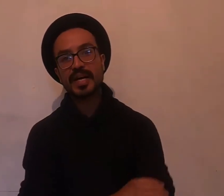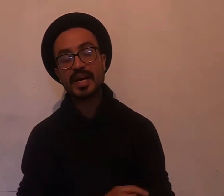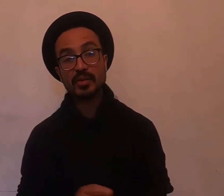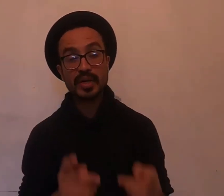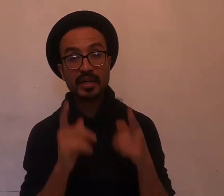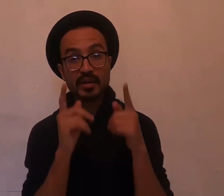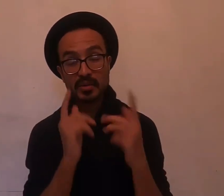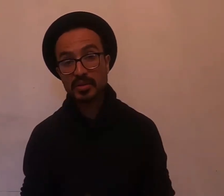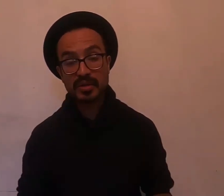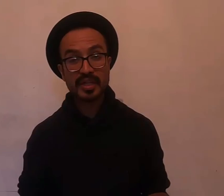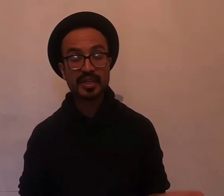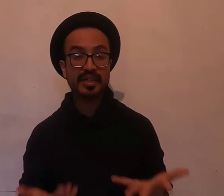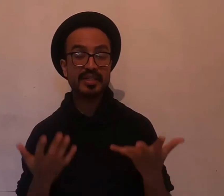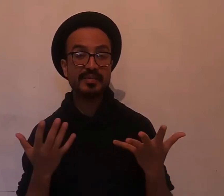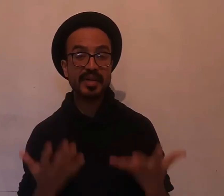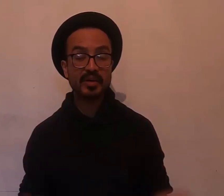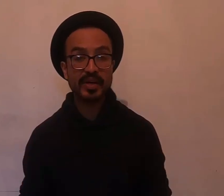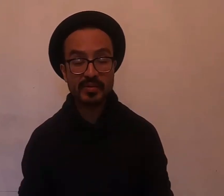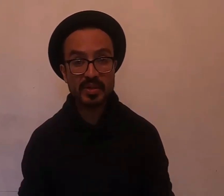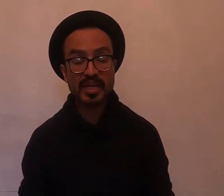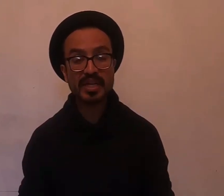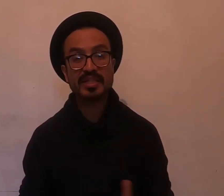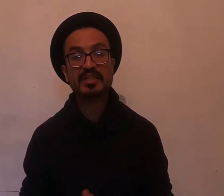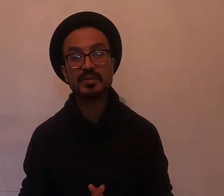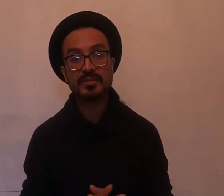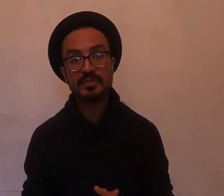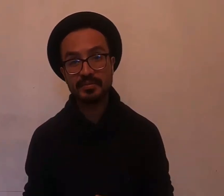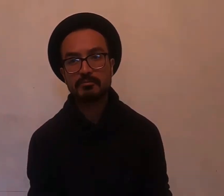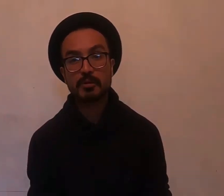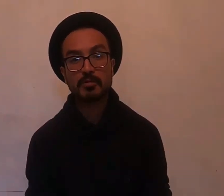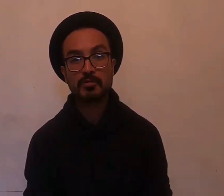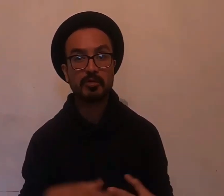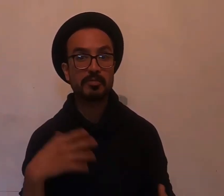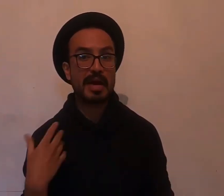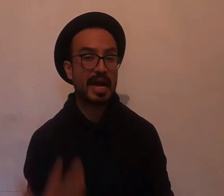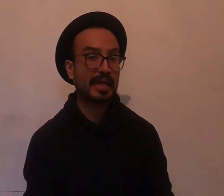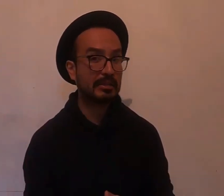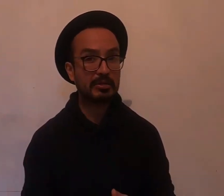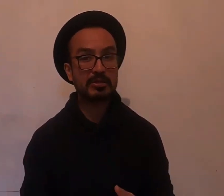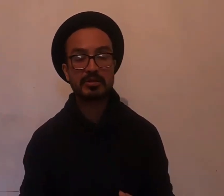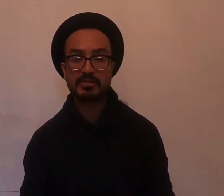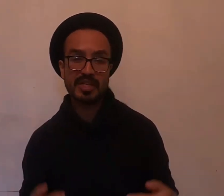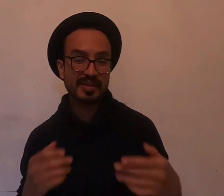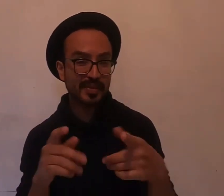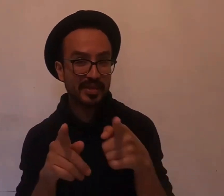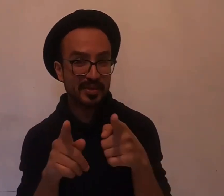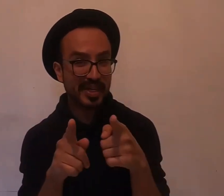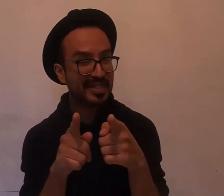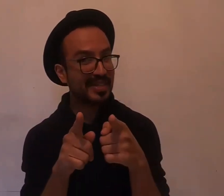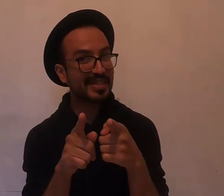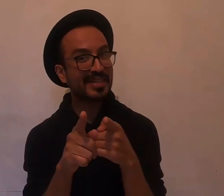Incluso, ¿qué quieres que mejoremos de la sección? Formatos, se aceptan sugerencias, ¿eh?